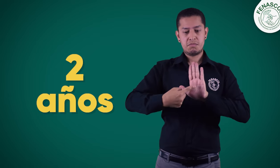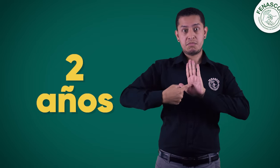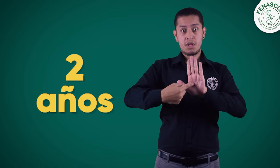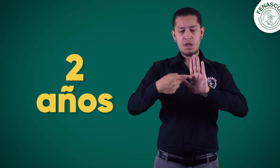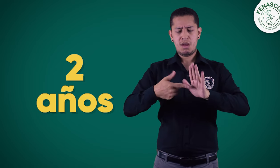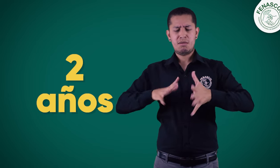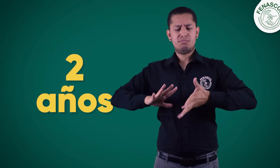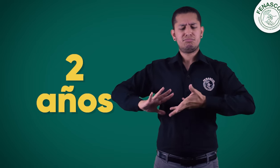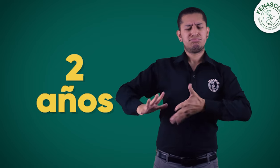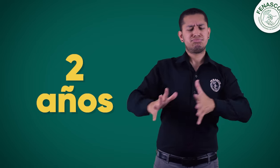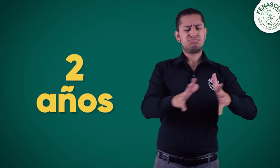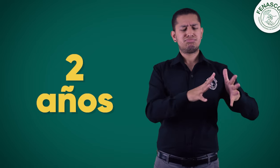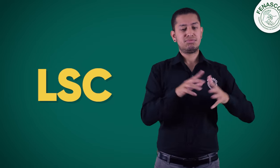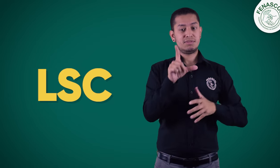de lengua de señas colombiana.